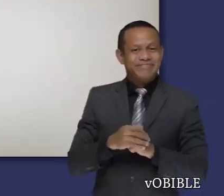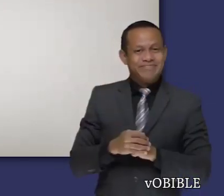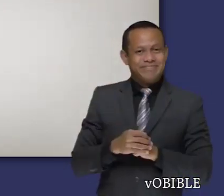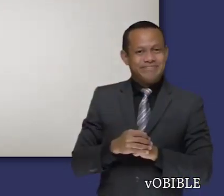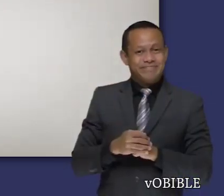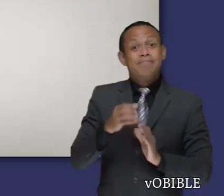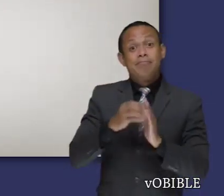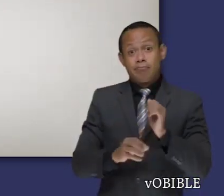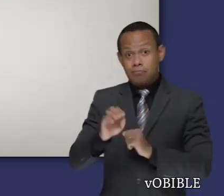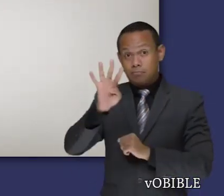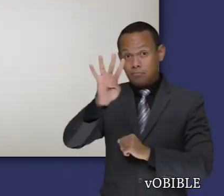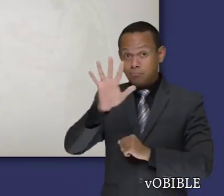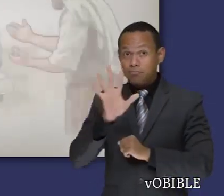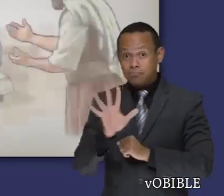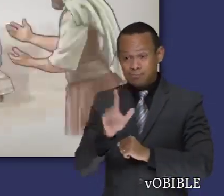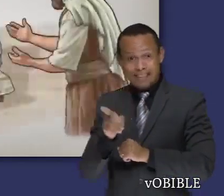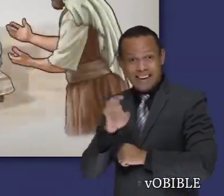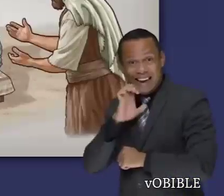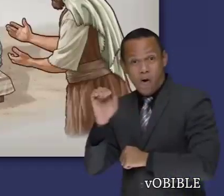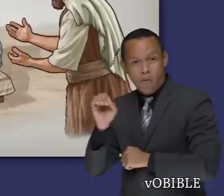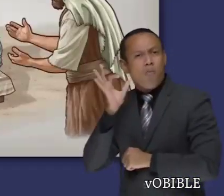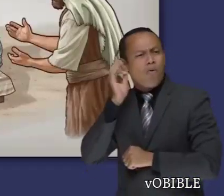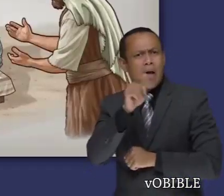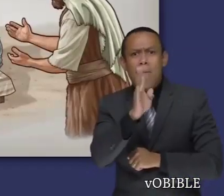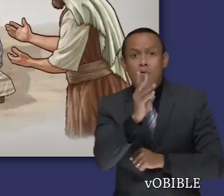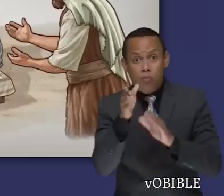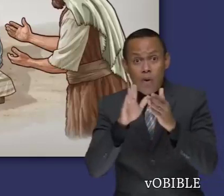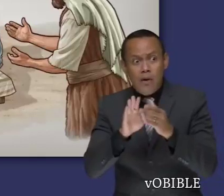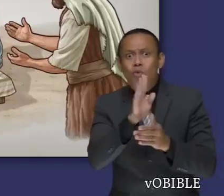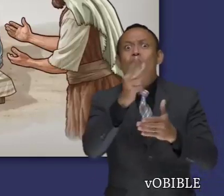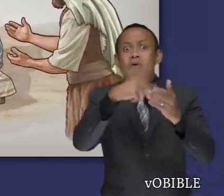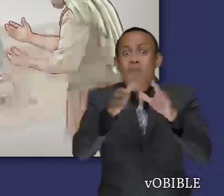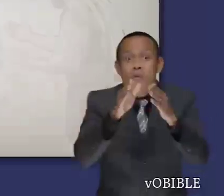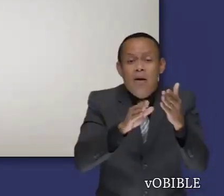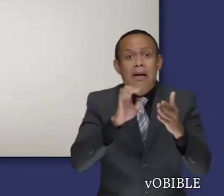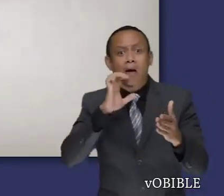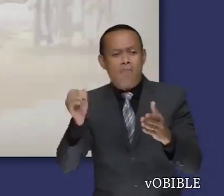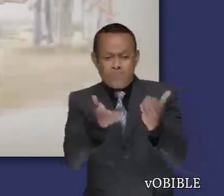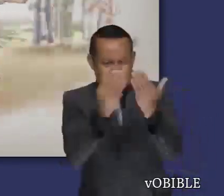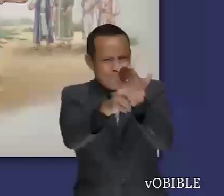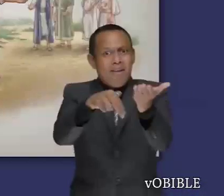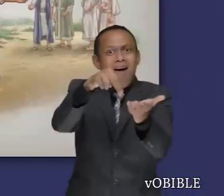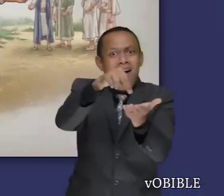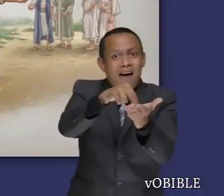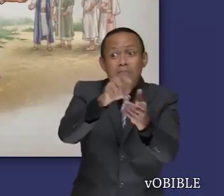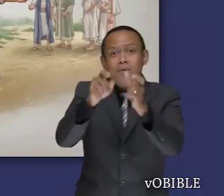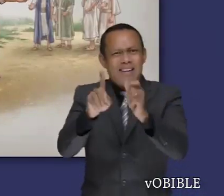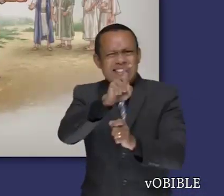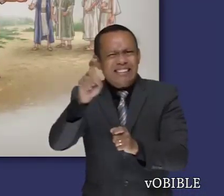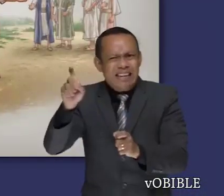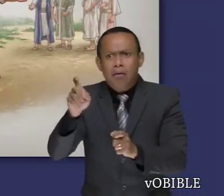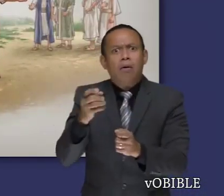En los capítulos 4 y 5, Eliseo resucita al hijo de una mujer sunamita. También alimenta